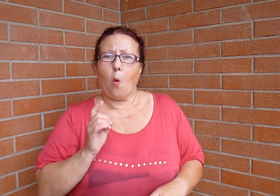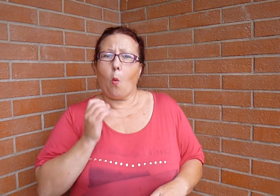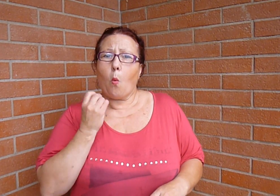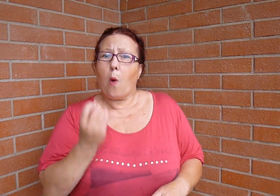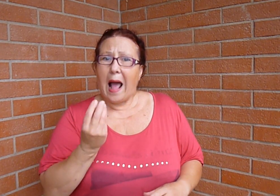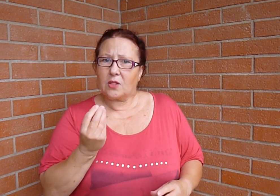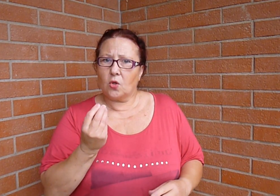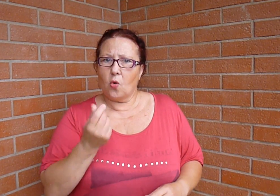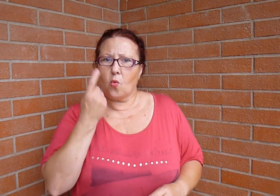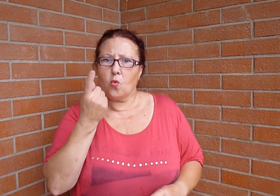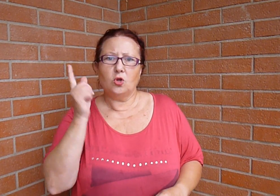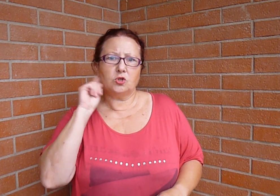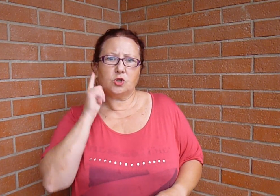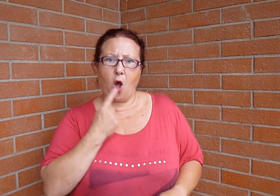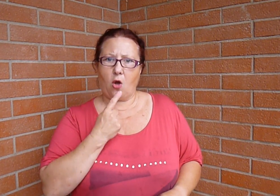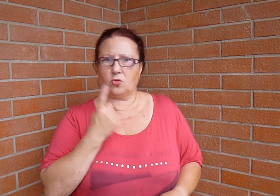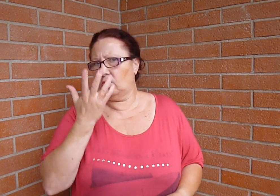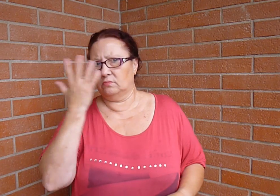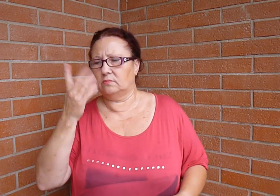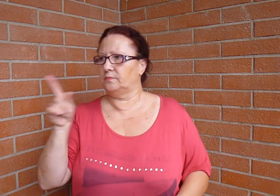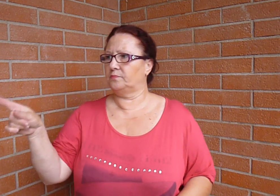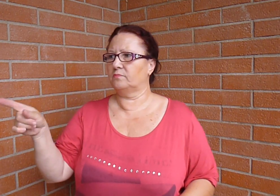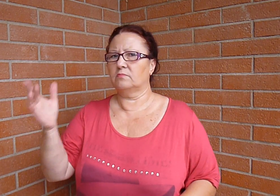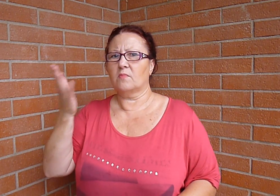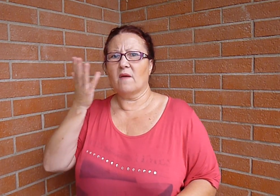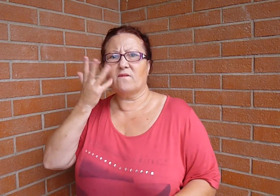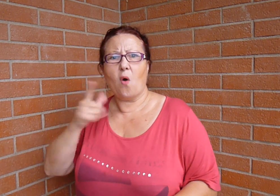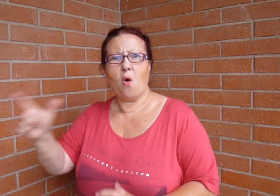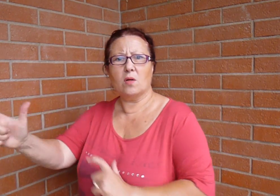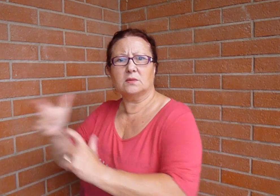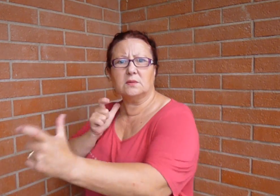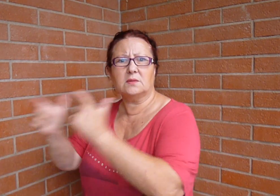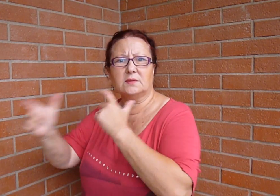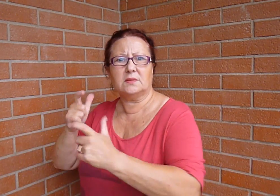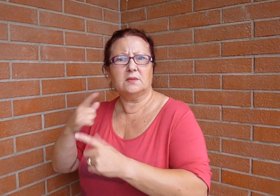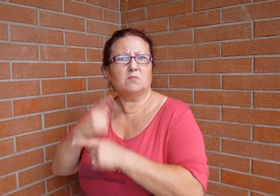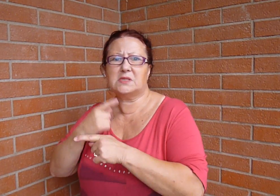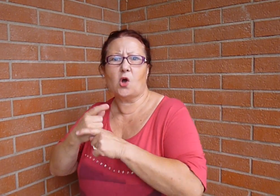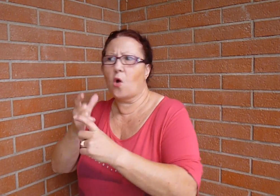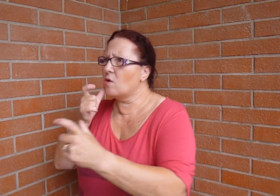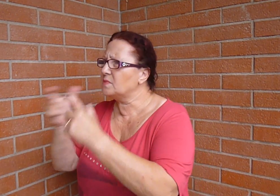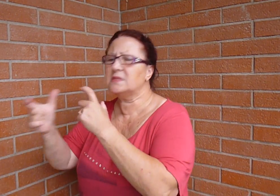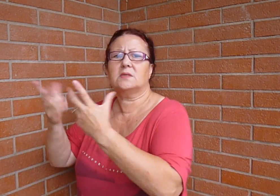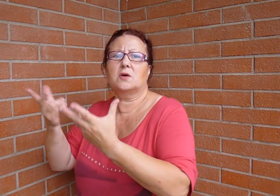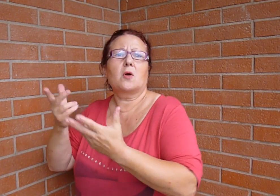...konalt minstern... ...på... ...sans...